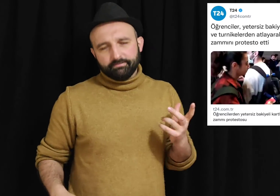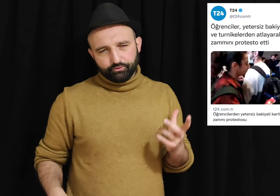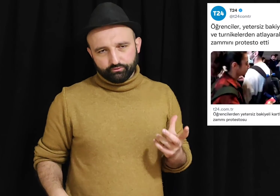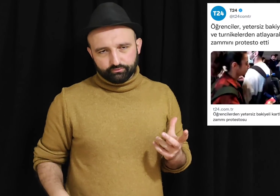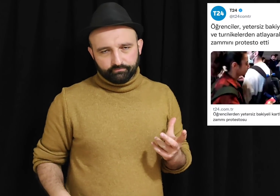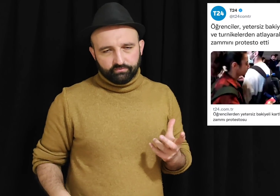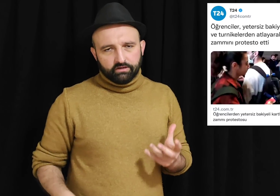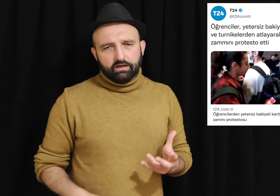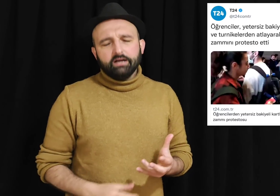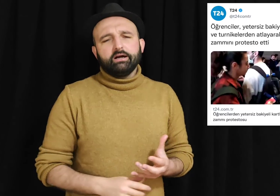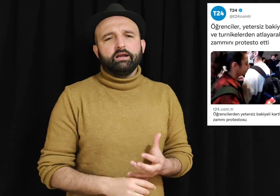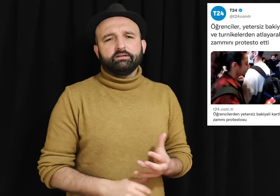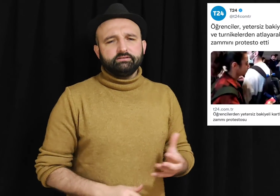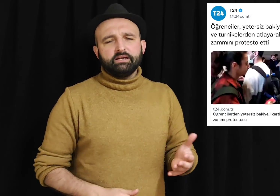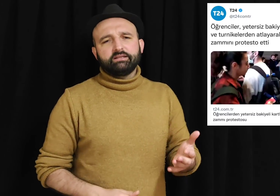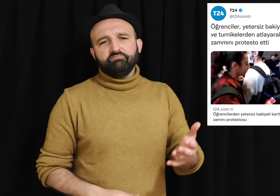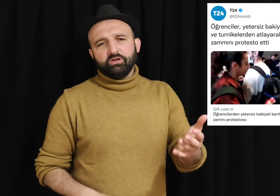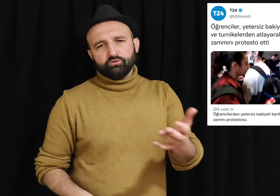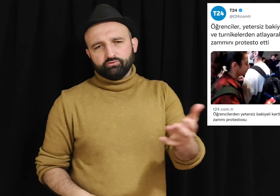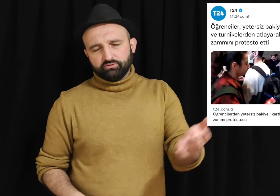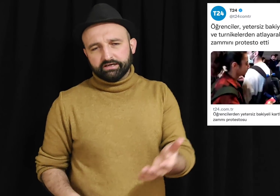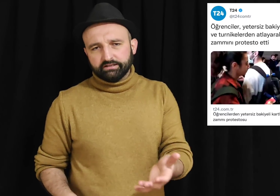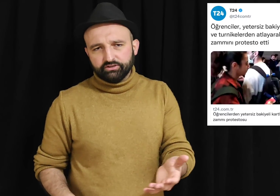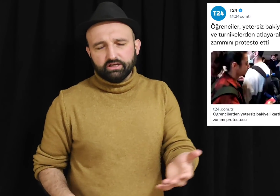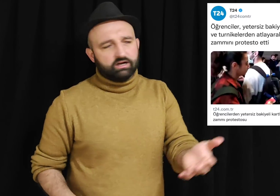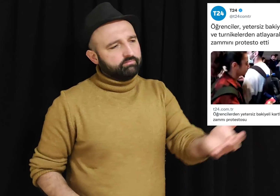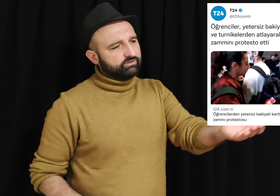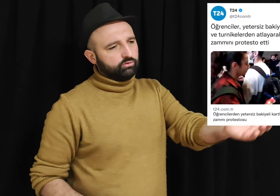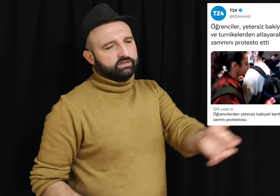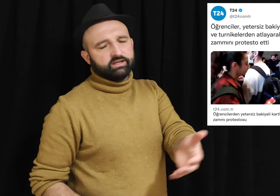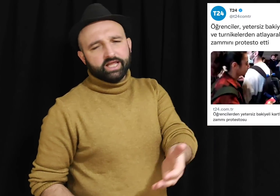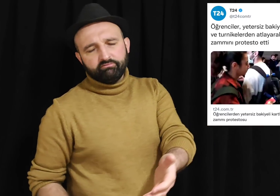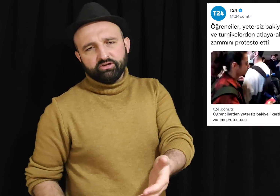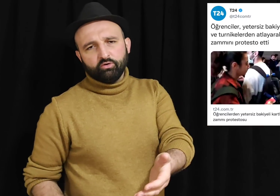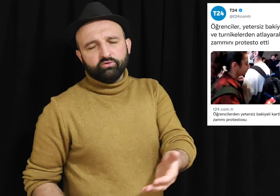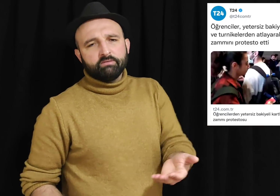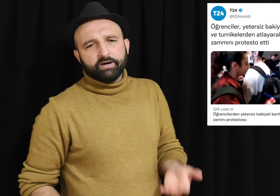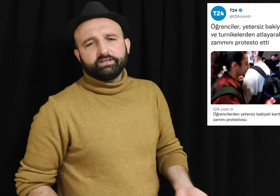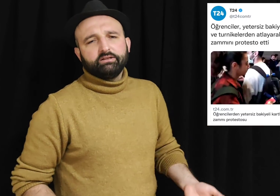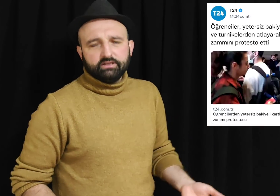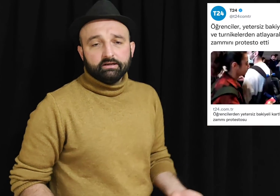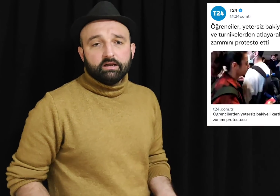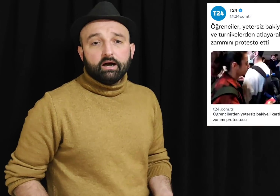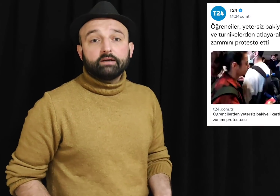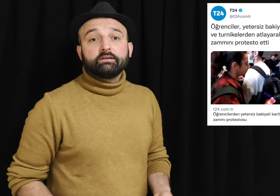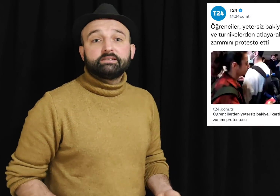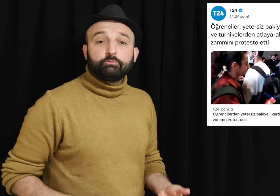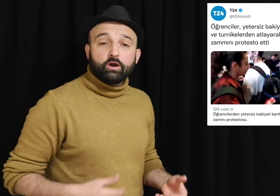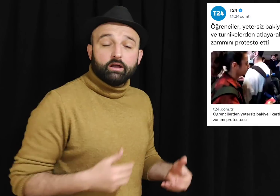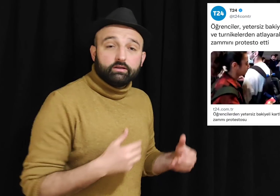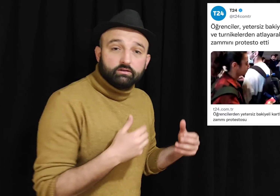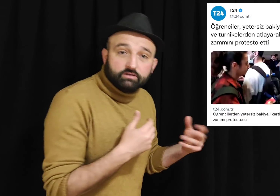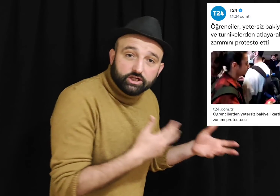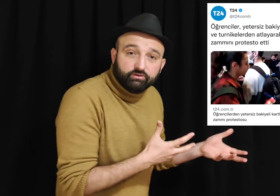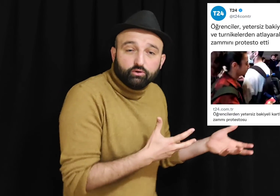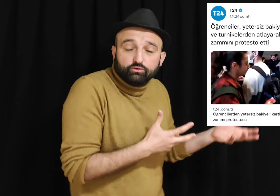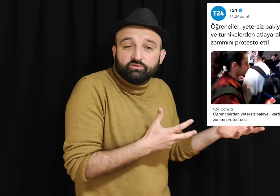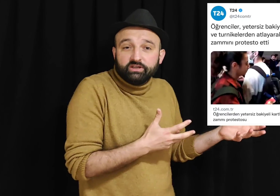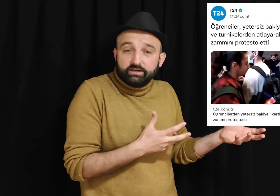yapıyoruz. Akaryakıtı zaten biliyorsunuz arkadaşlar arabası olanlar evinin önüne park etti. Artık spora teşvik olsun diye